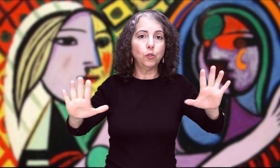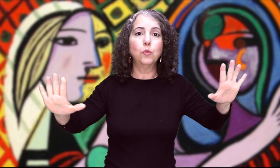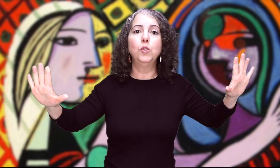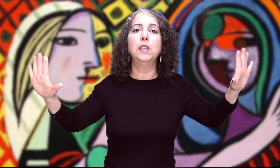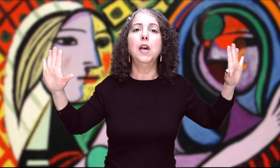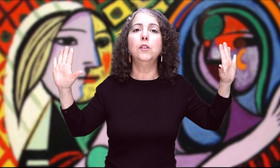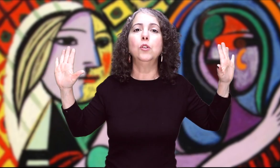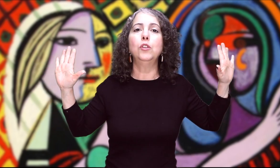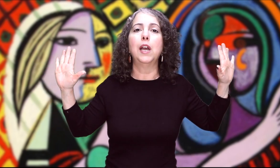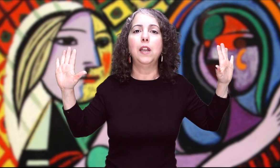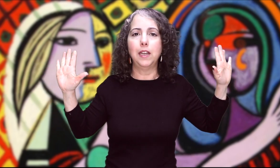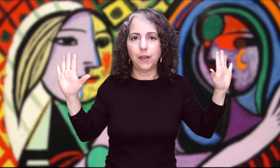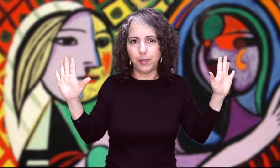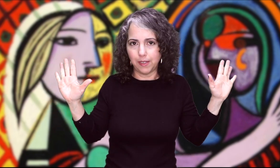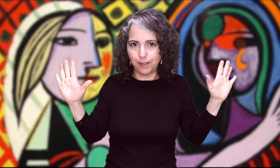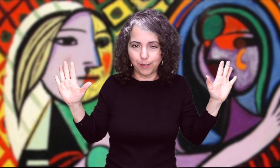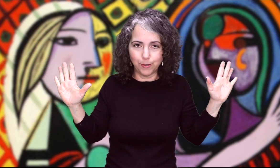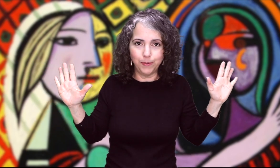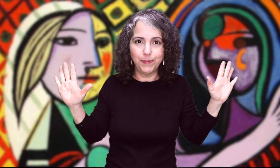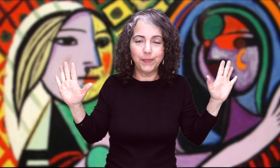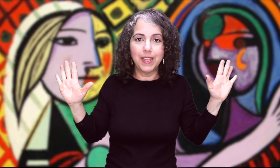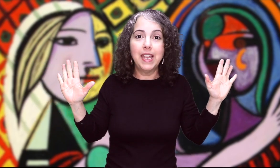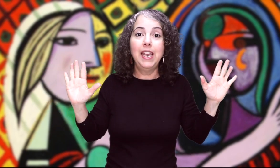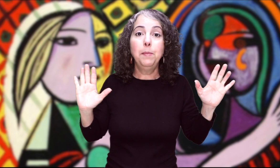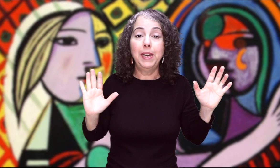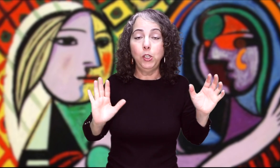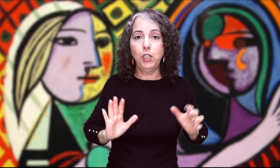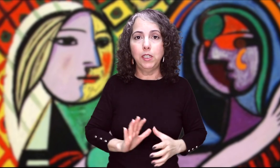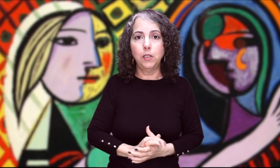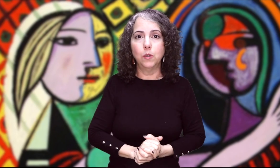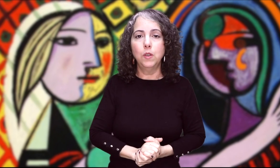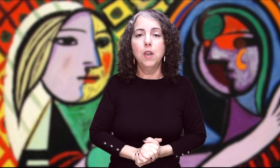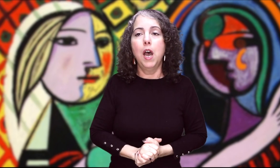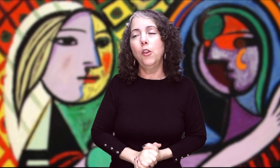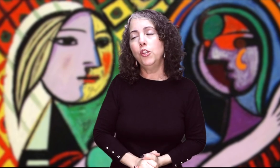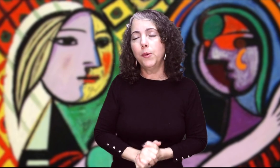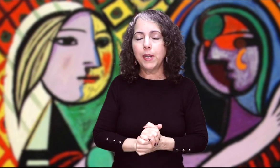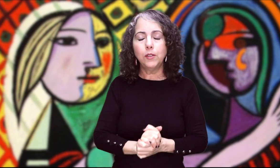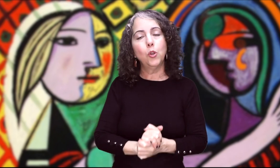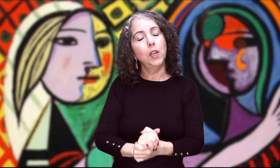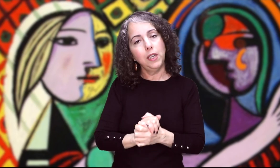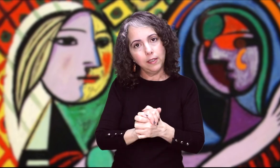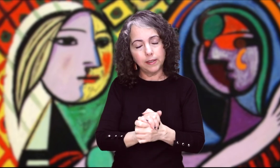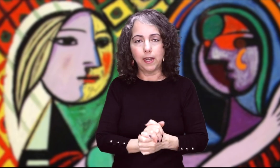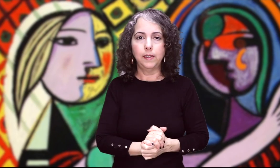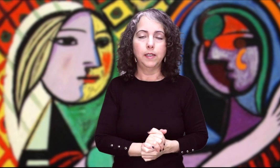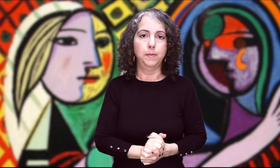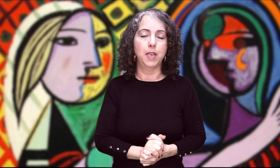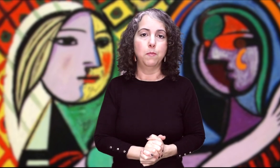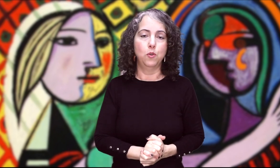oscuridad total en la habitación El marido le dijo ¿A dónde vas todas las tardes, mi amor?